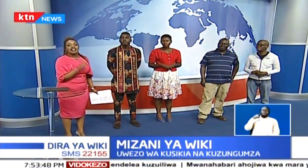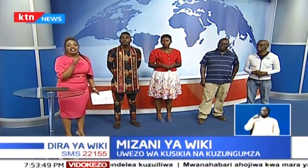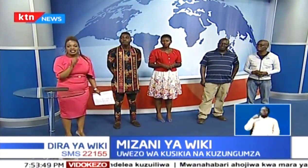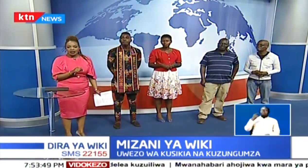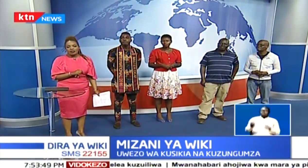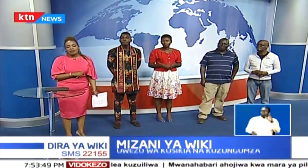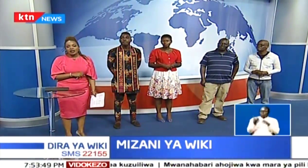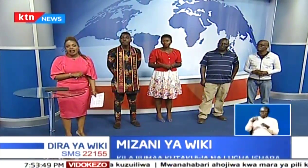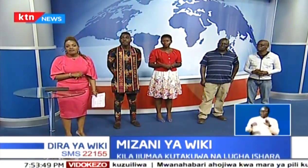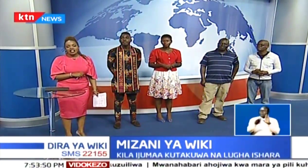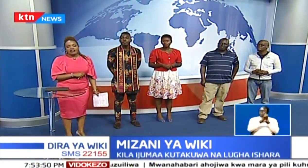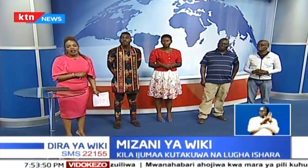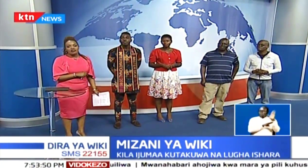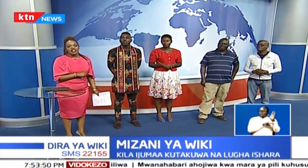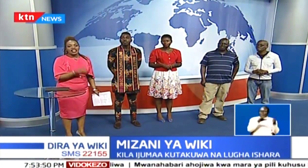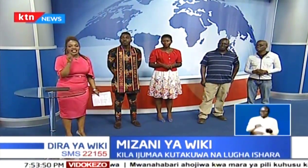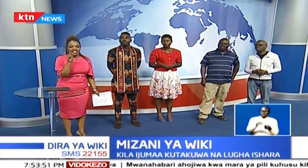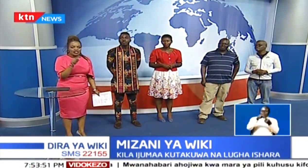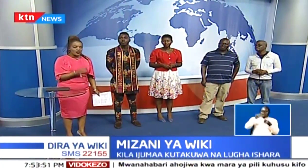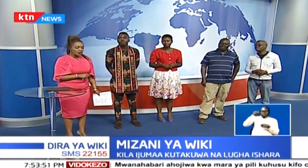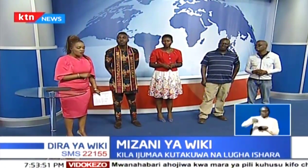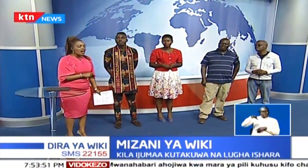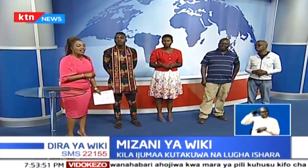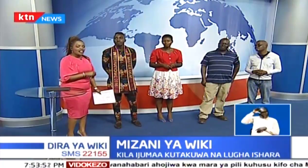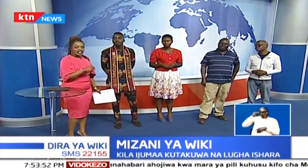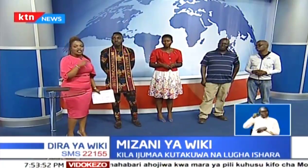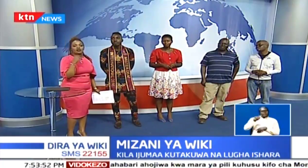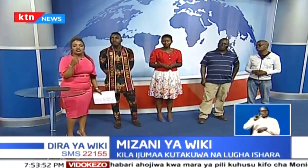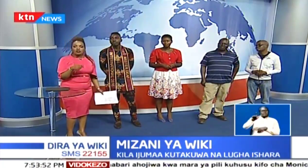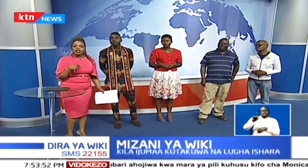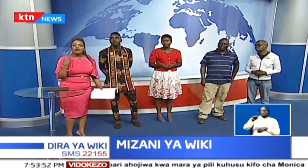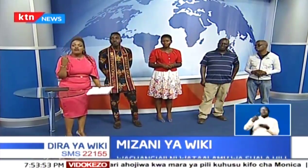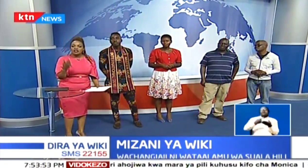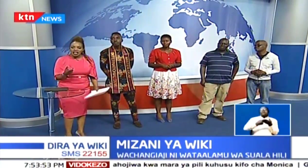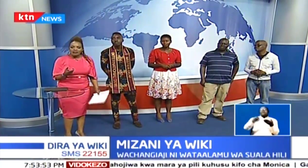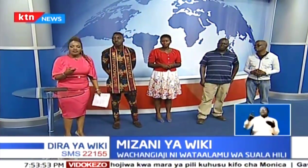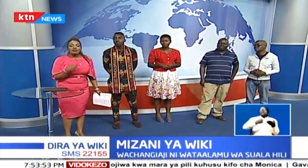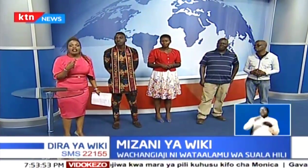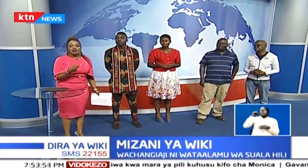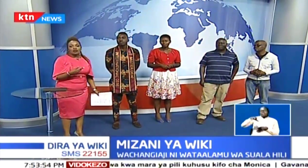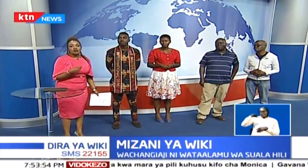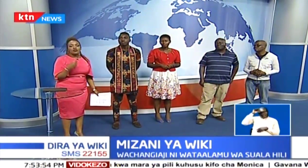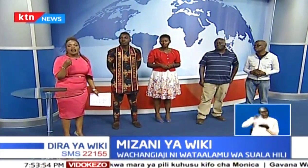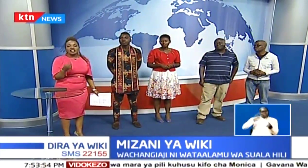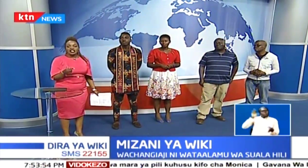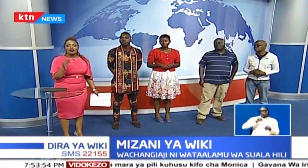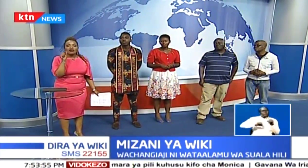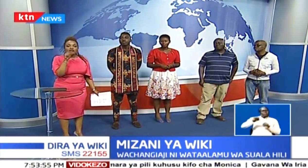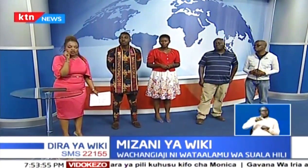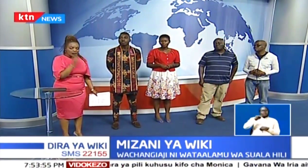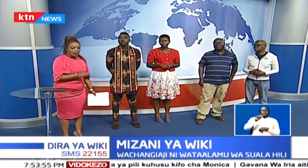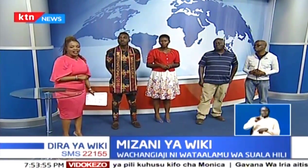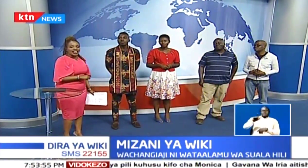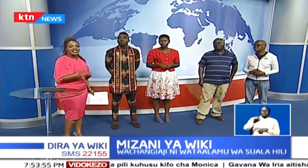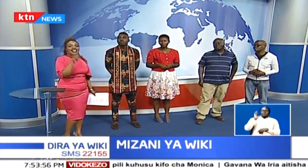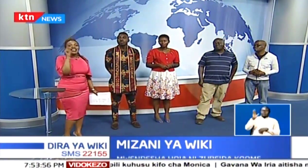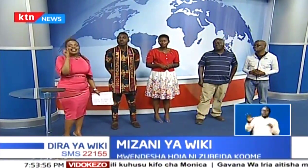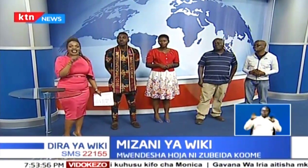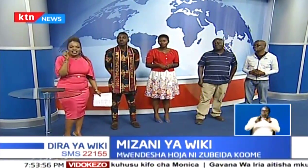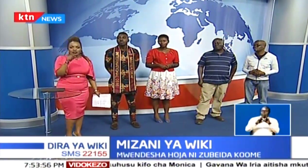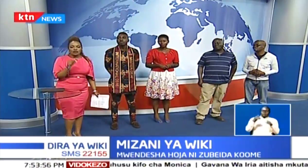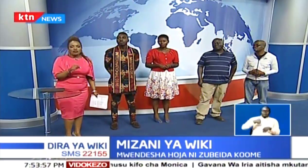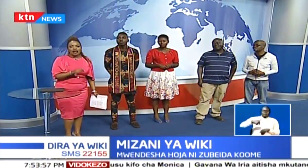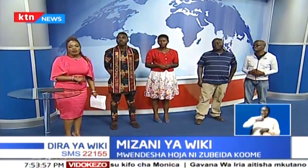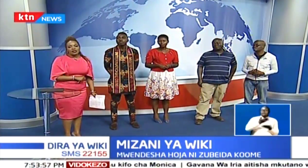ndipose tunazindua hii sehemo mpia. Niafahamu ishara kila siku wa ijumaa. Hili tuweze kujifunza mengi kuhusu luga ishara. Kwa hivyo utaungamana